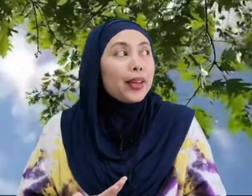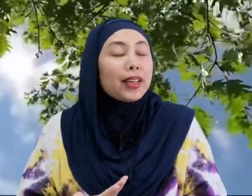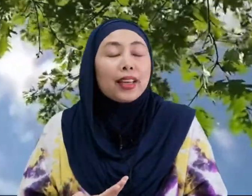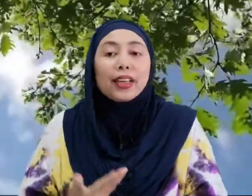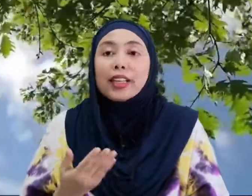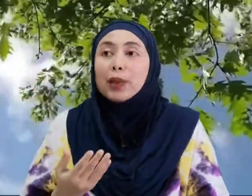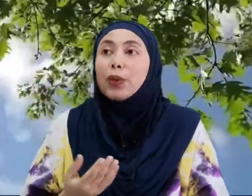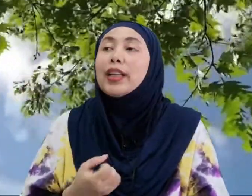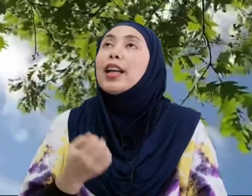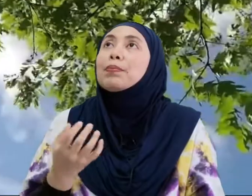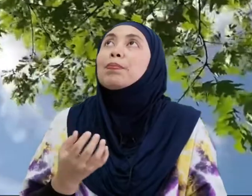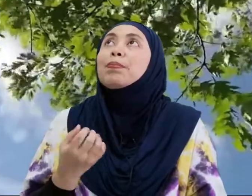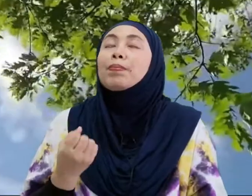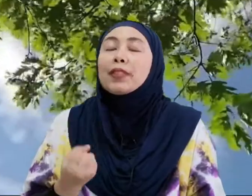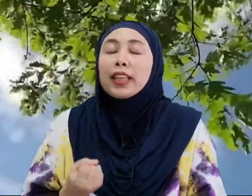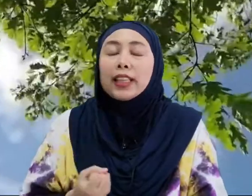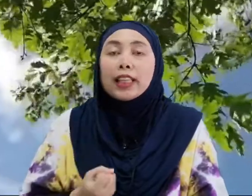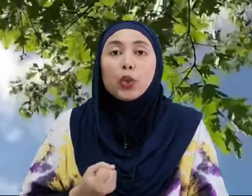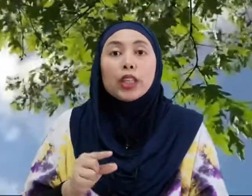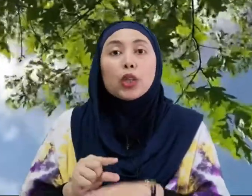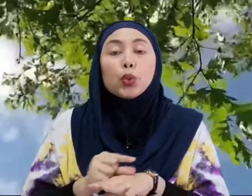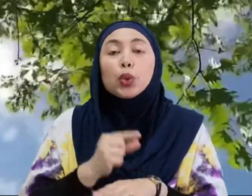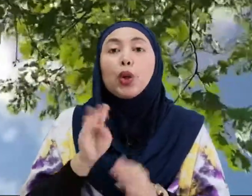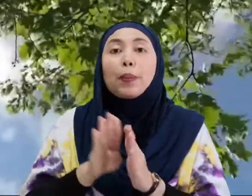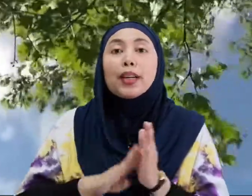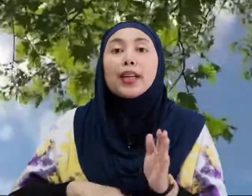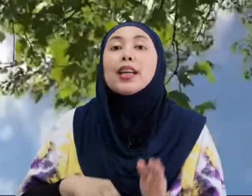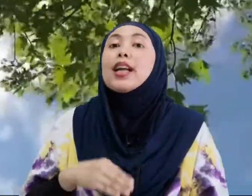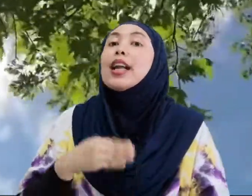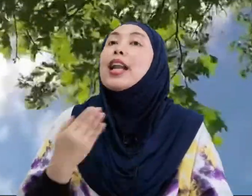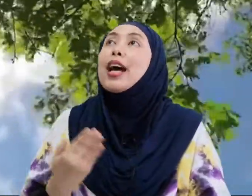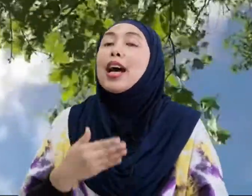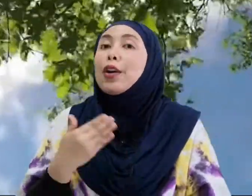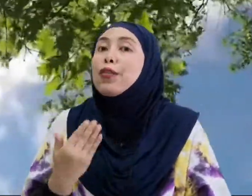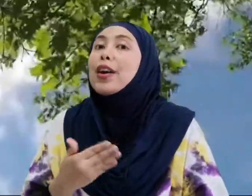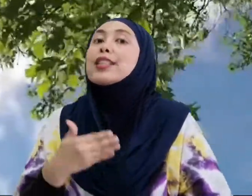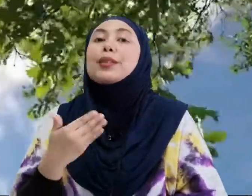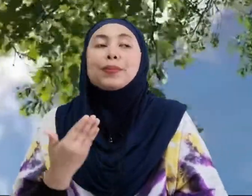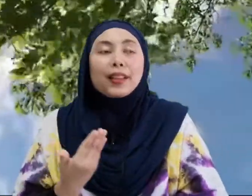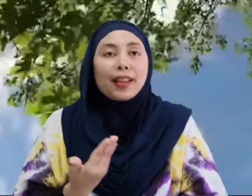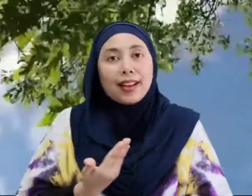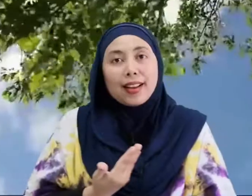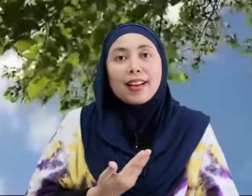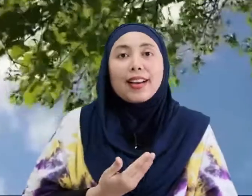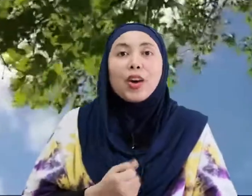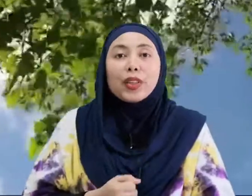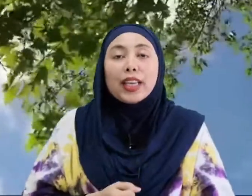Yang kita guna untuk bernafas Okey